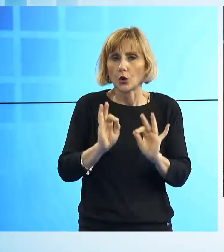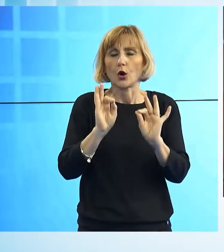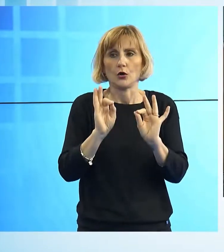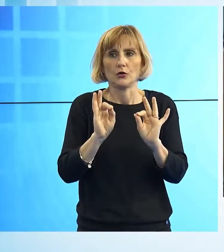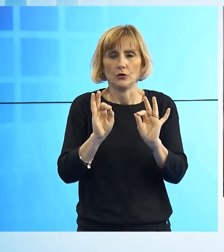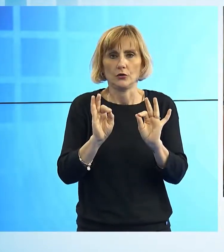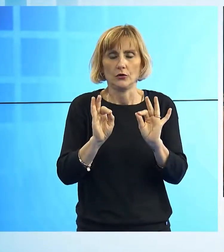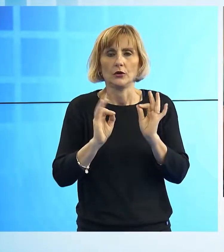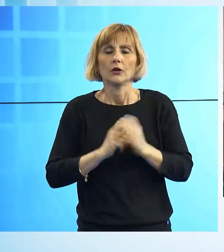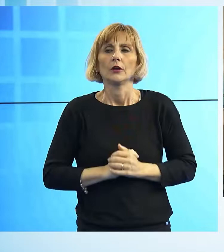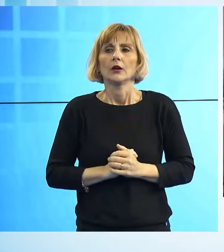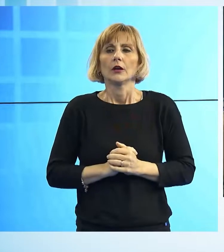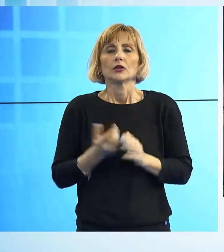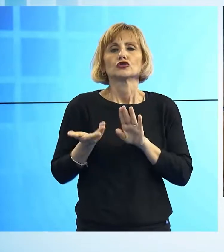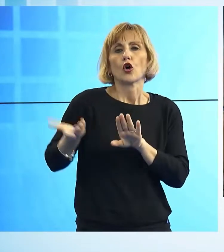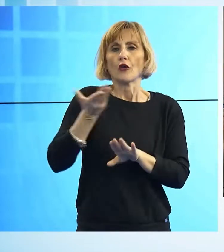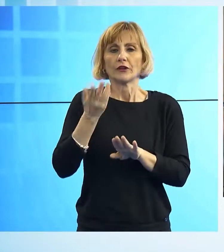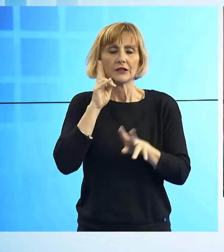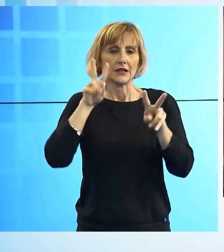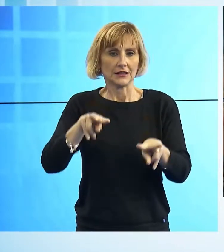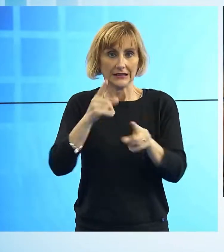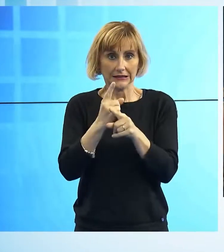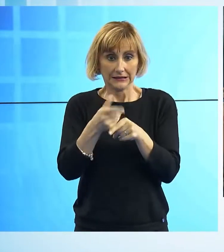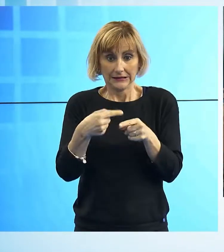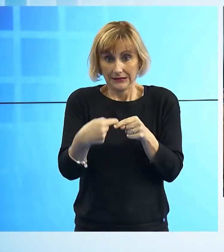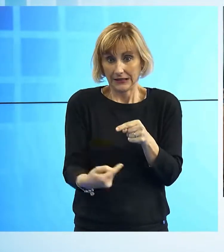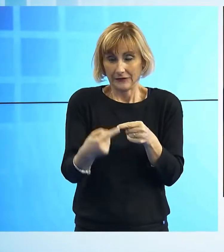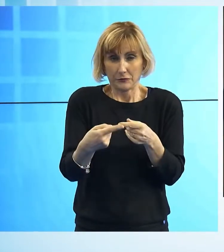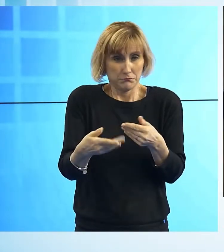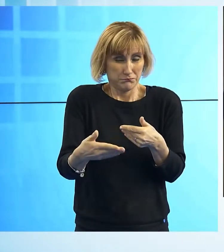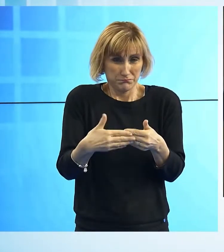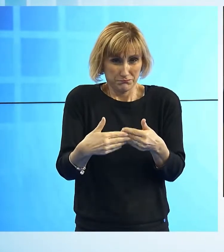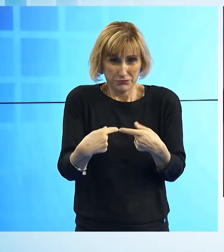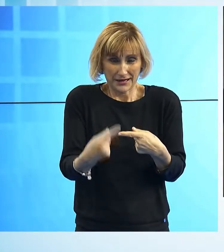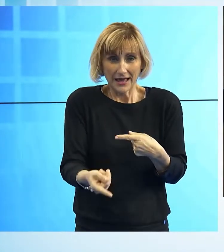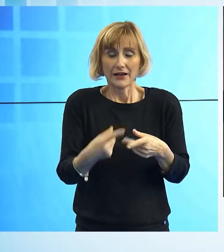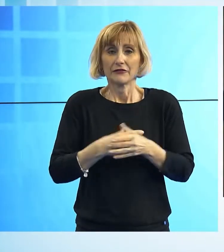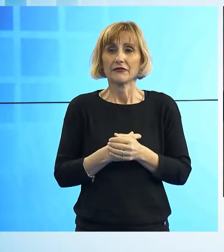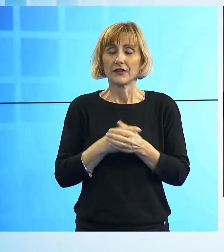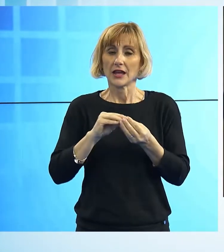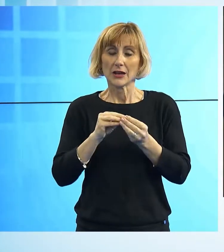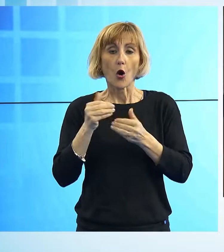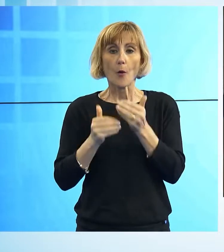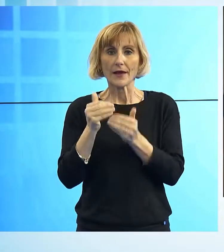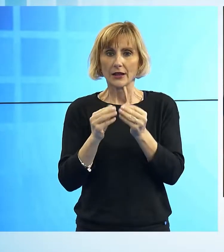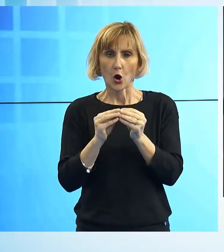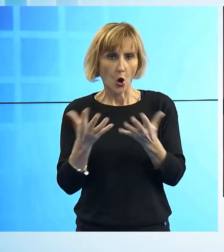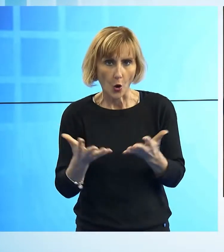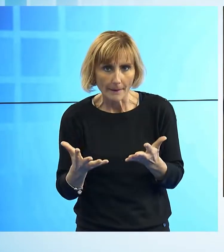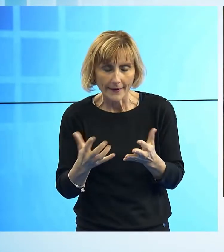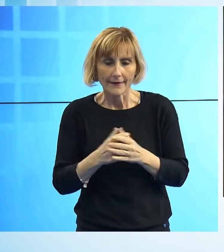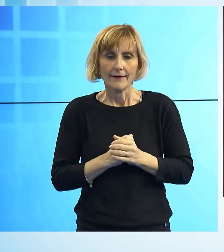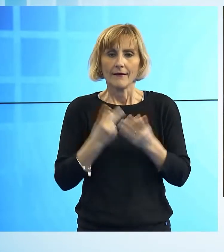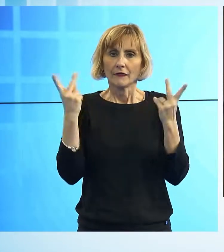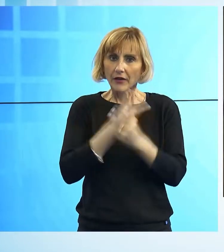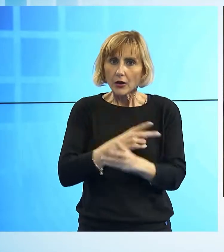A breve ci sarà il sopralluogo della soprintendenza che stabilirà poi l'itere operativo. È certo che è stata una notizia che ha destato grande attenzione